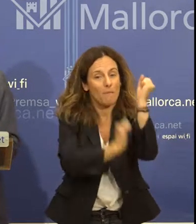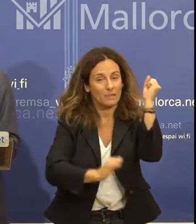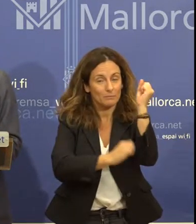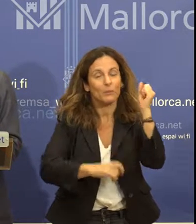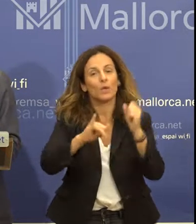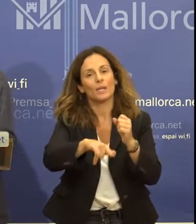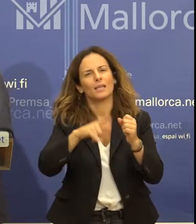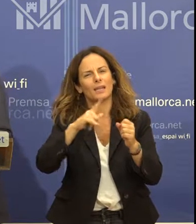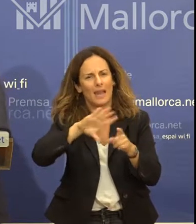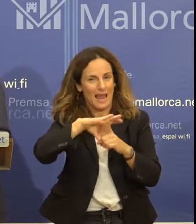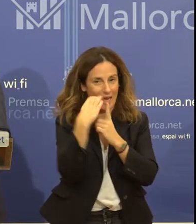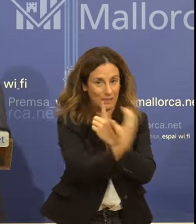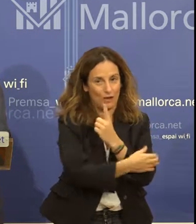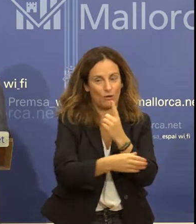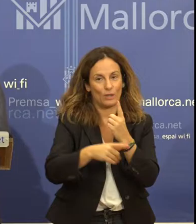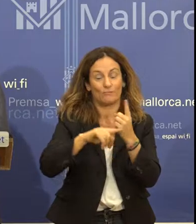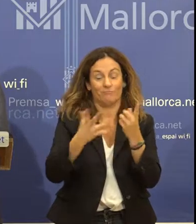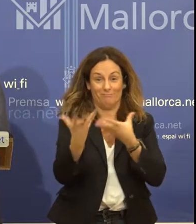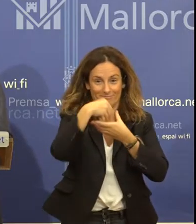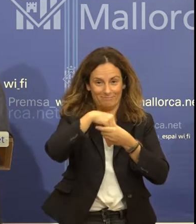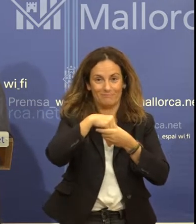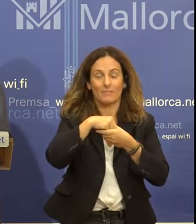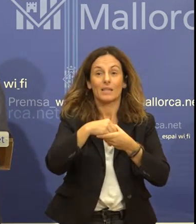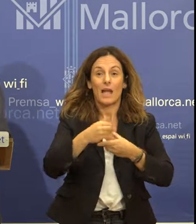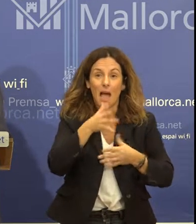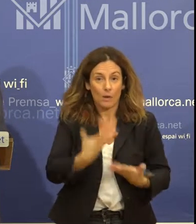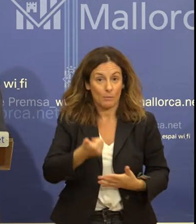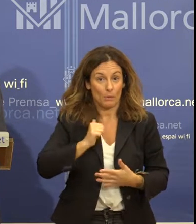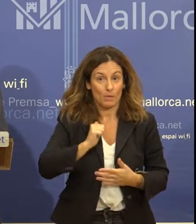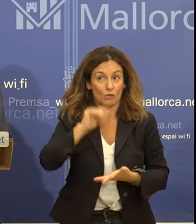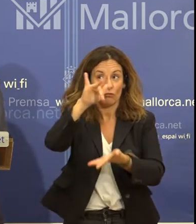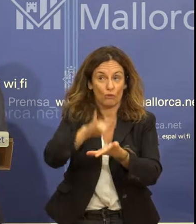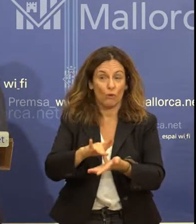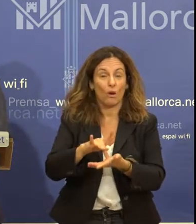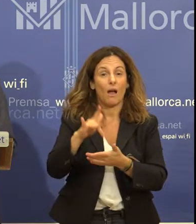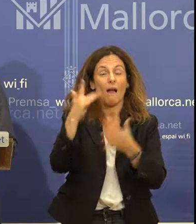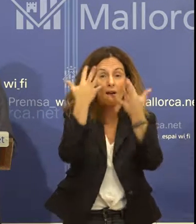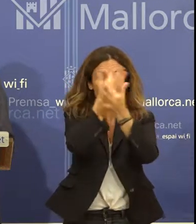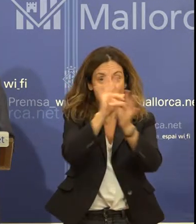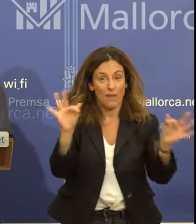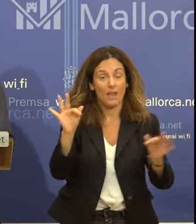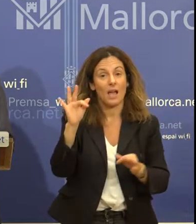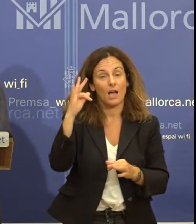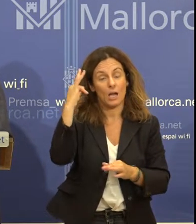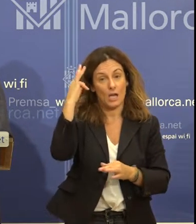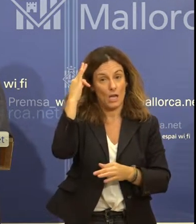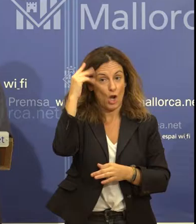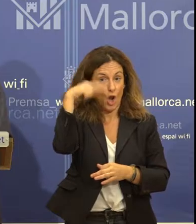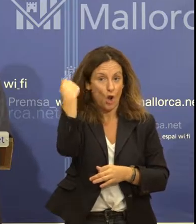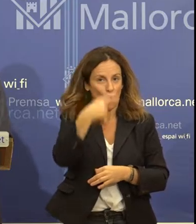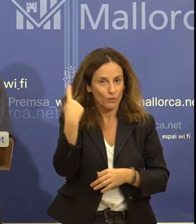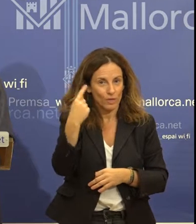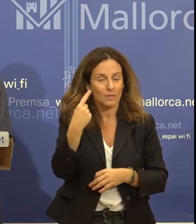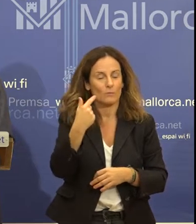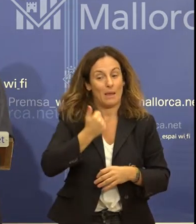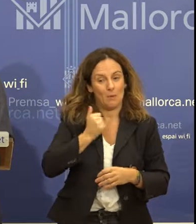la Fira de Londres per presentar-vos un projecte cultural anomenat Uau Mallorca que ha mints